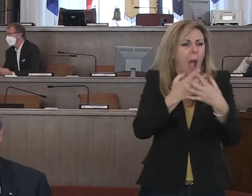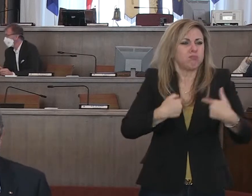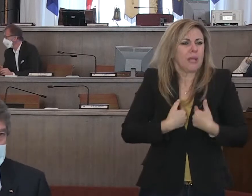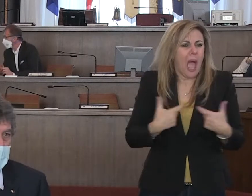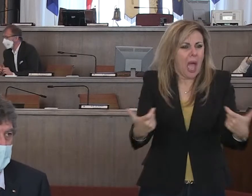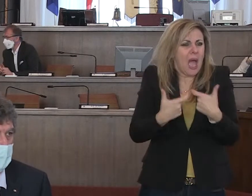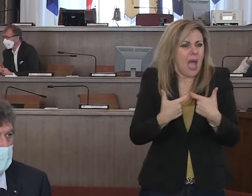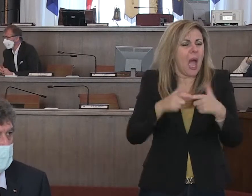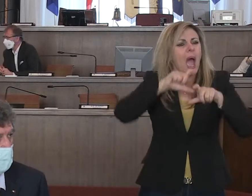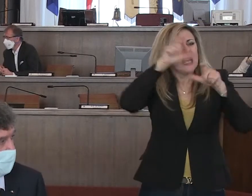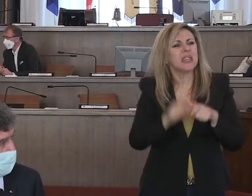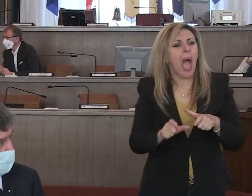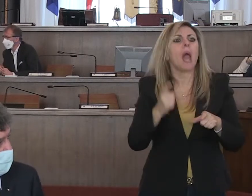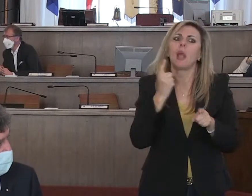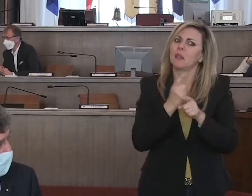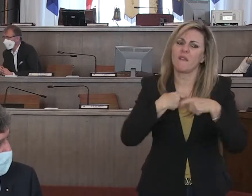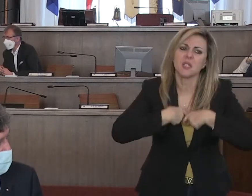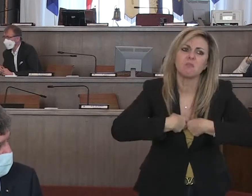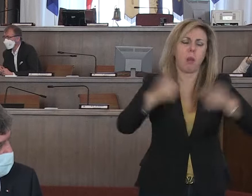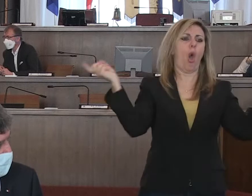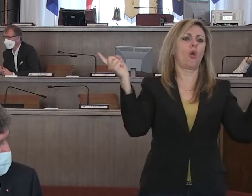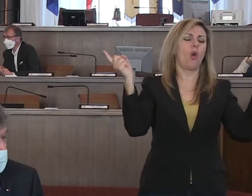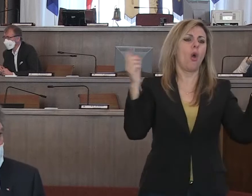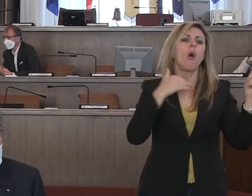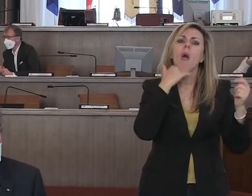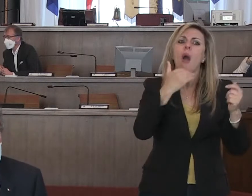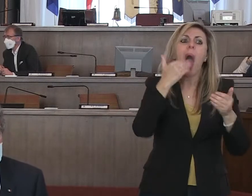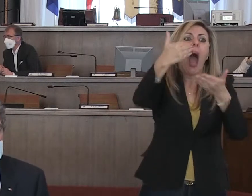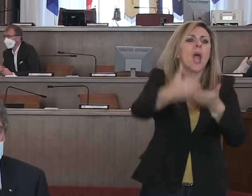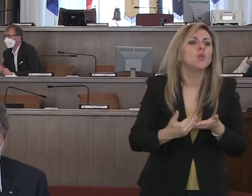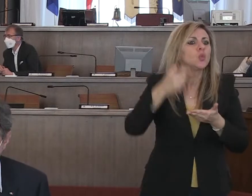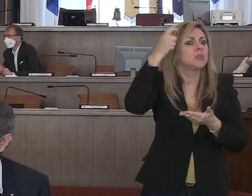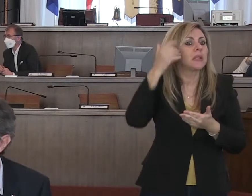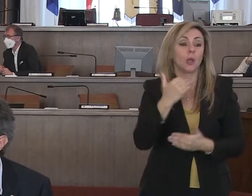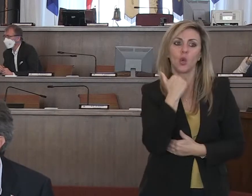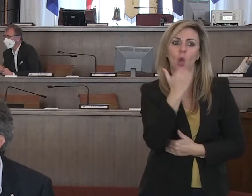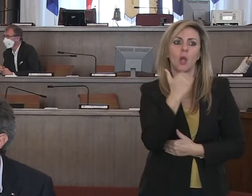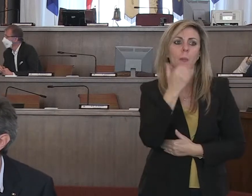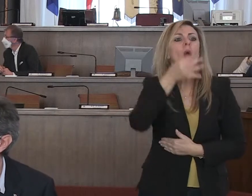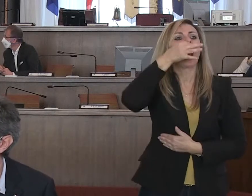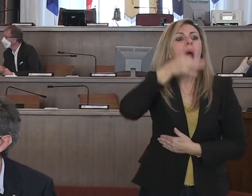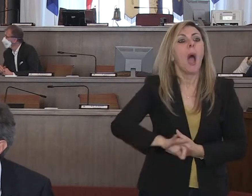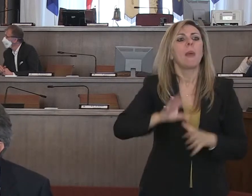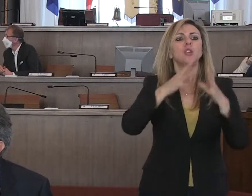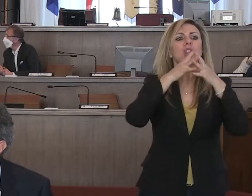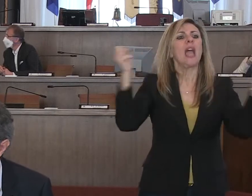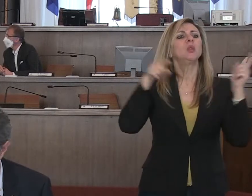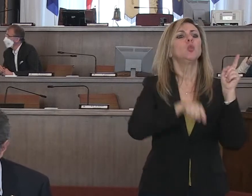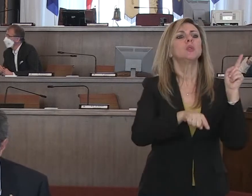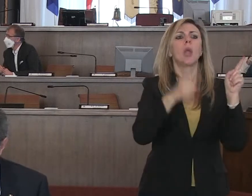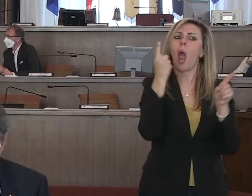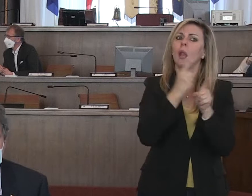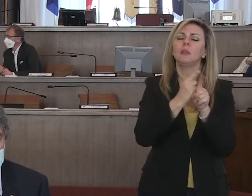fare in modo che un Paese possa avere quella minima autosufficienza, quella minima capacità industriale da poter mettere in campo